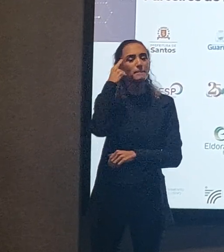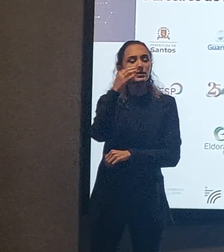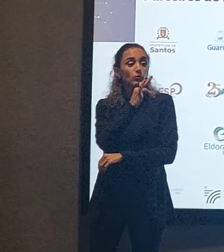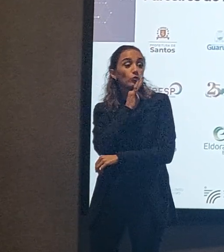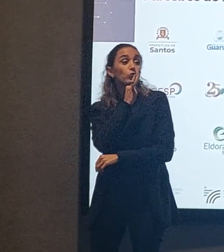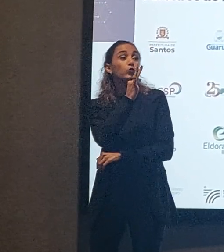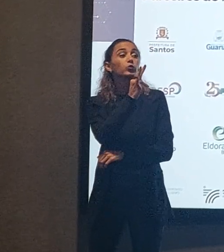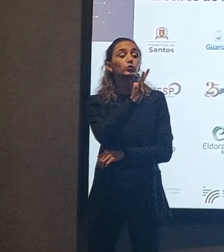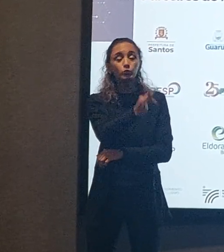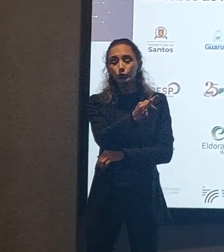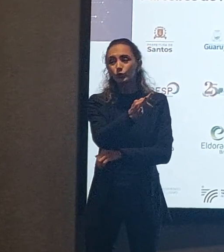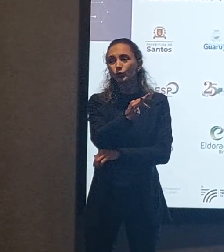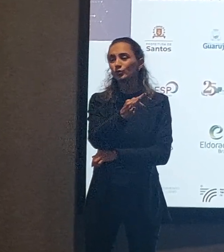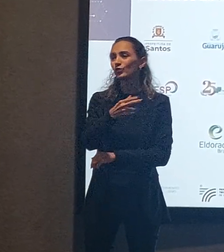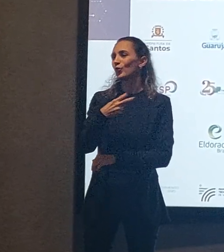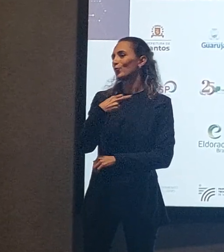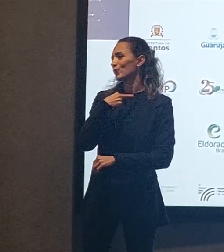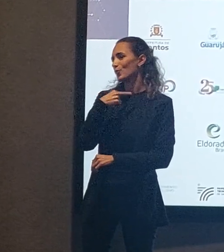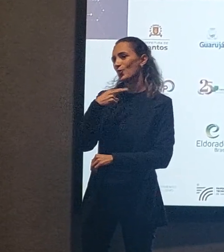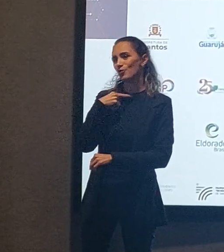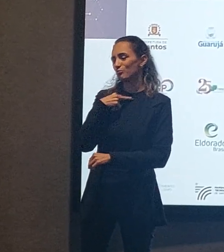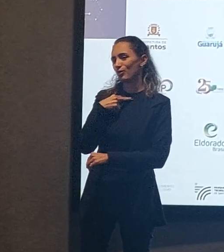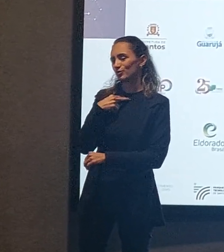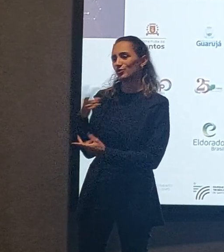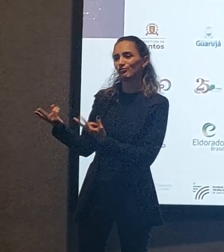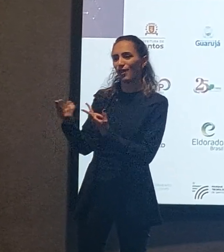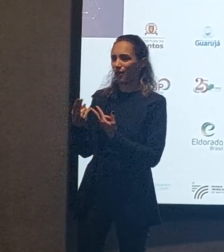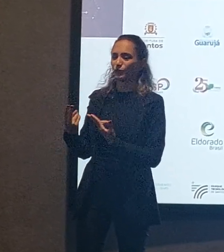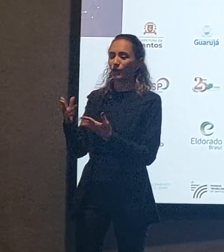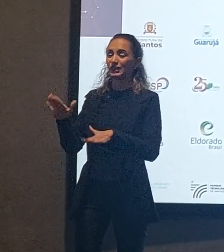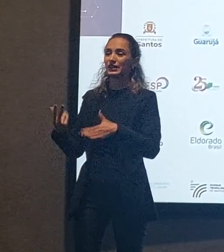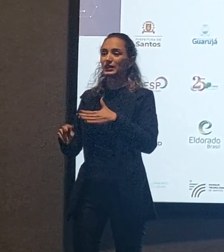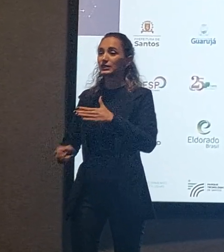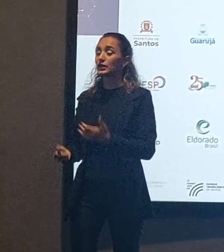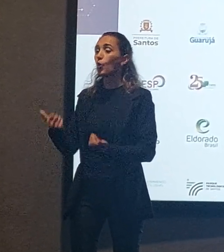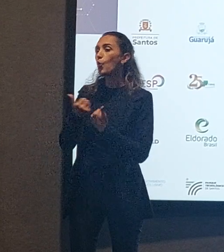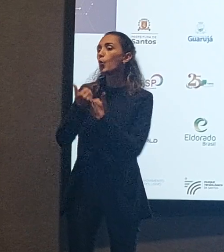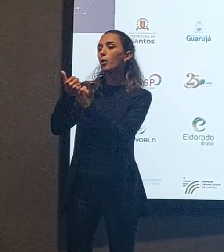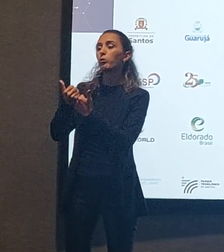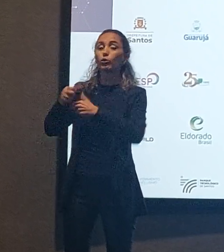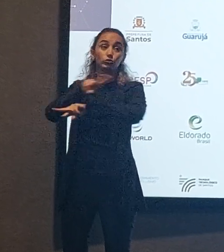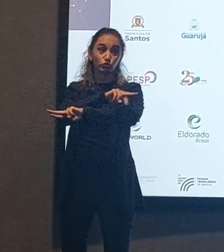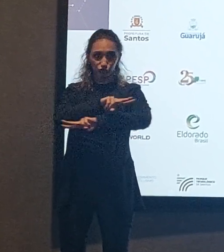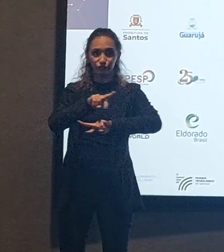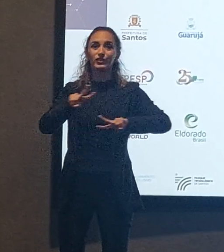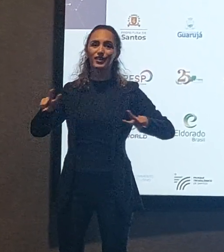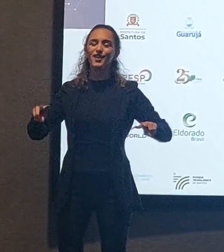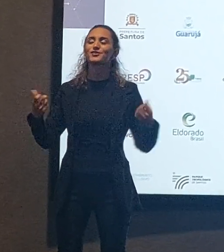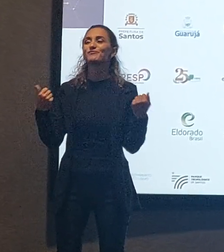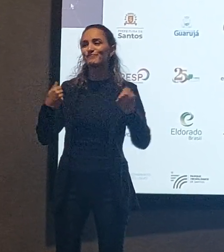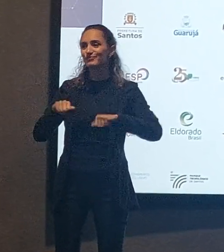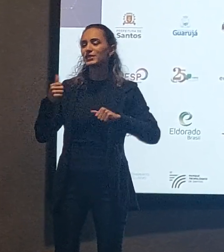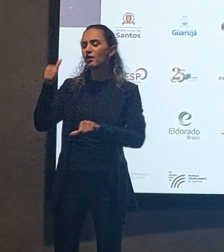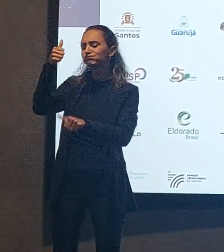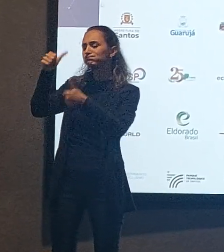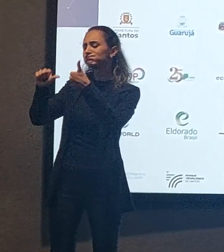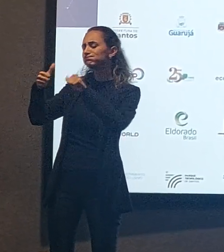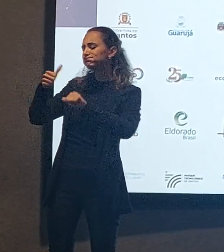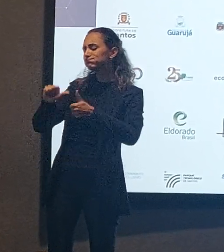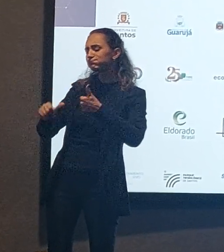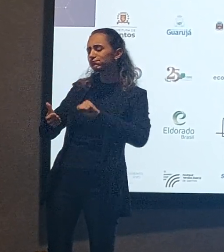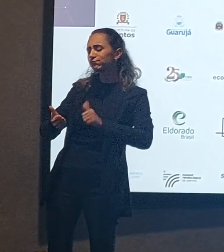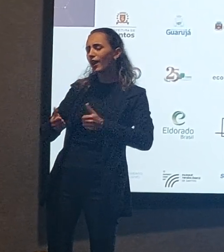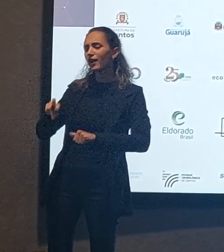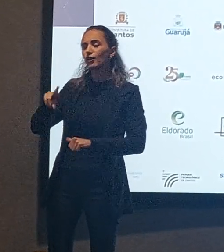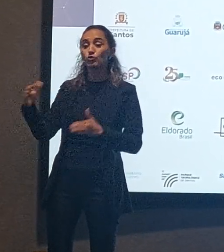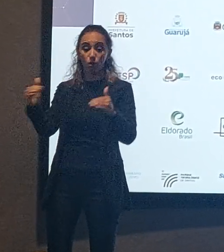das empresas, a gente não pode mais por esse caminho. Então, um dos pilares que a gente fala sobre a diversidade, tem que ser avaliado não só por uma questão